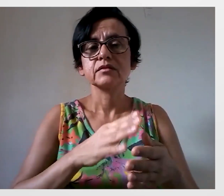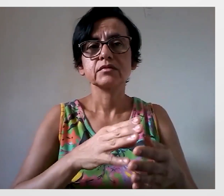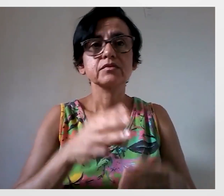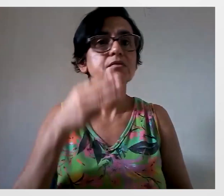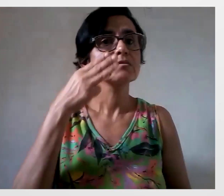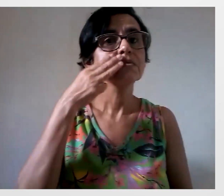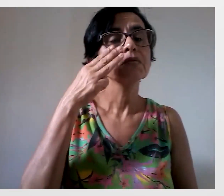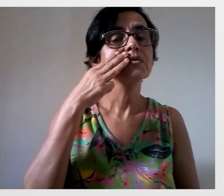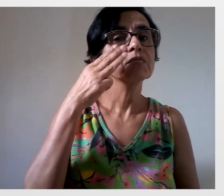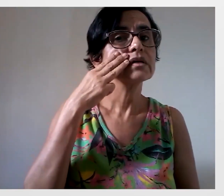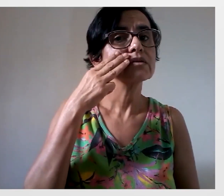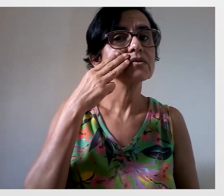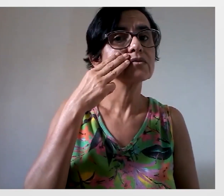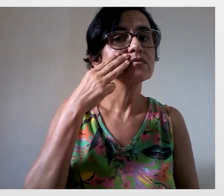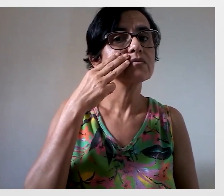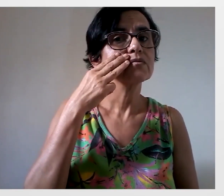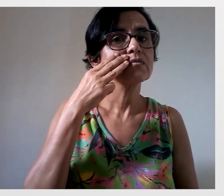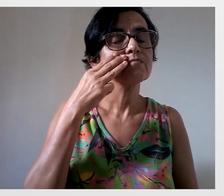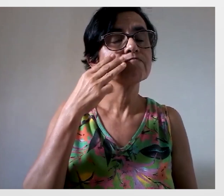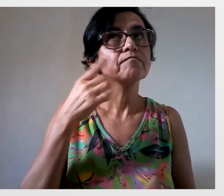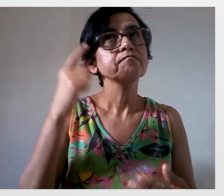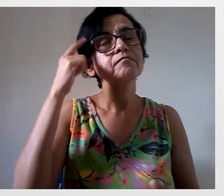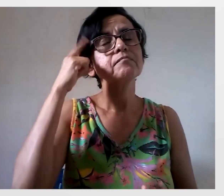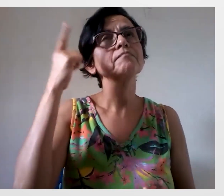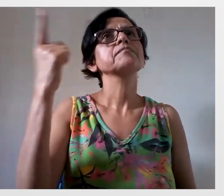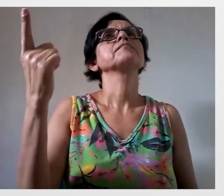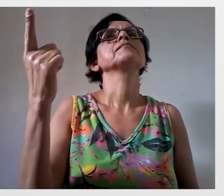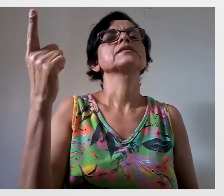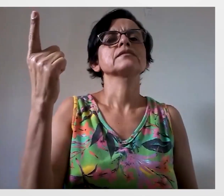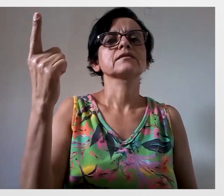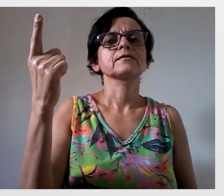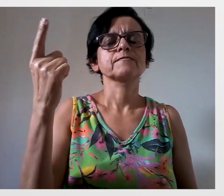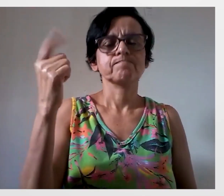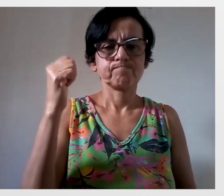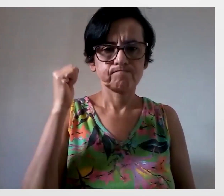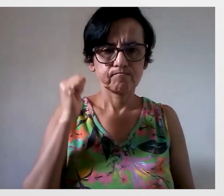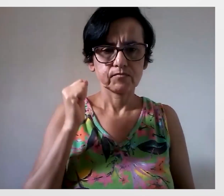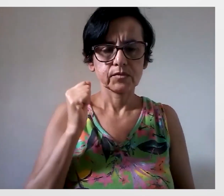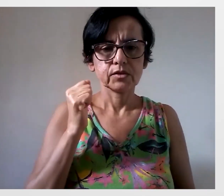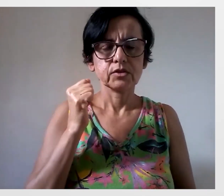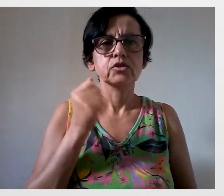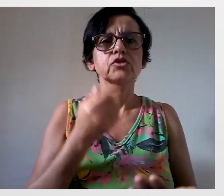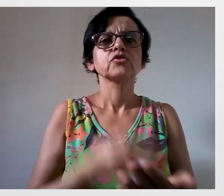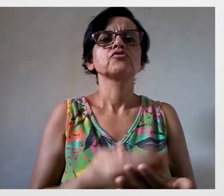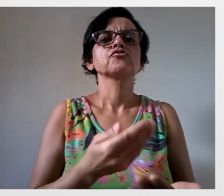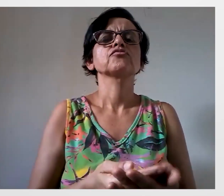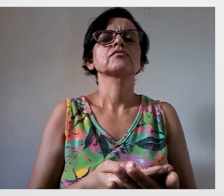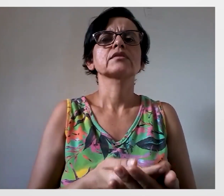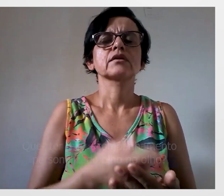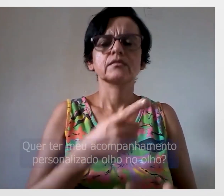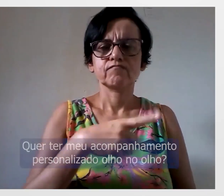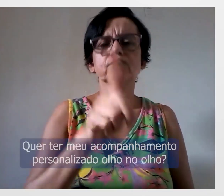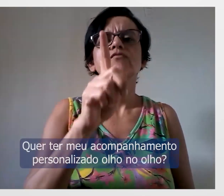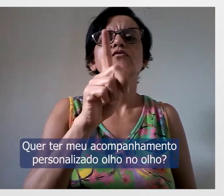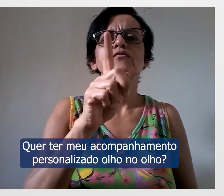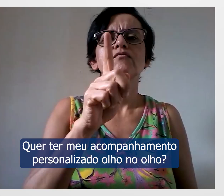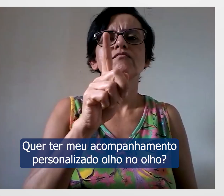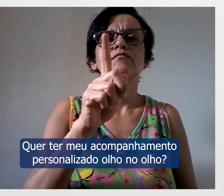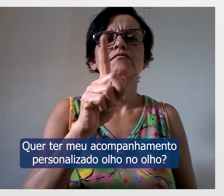fluente em Libras do professor Madison Barreto e a partir disso muita coisa se transformou e eu pensei, quando eu me